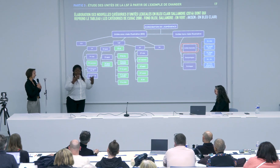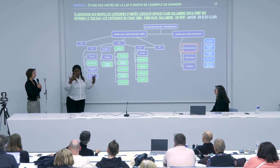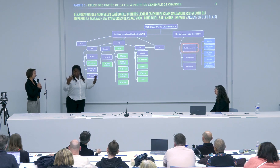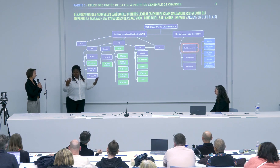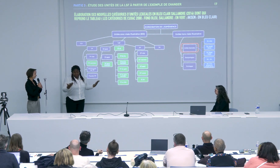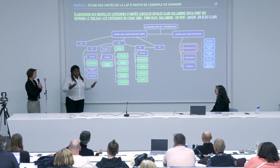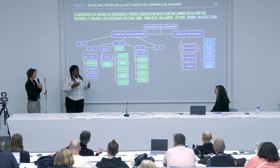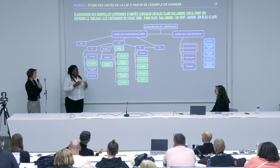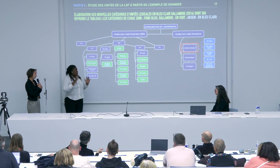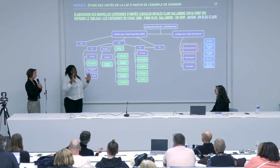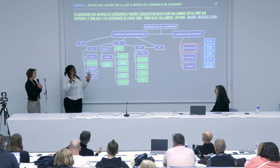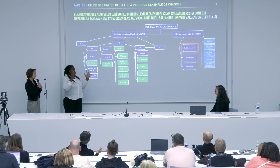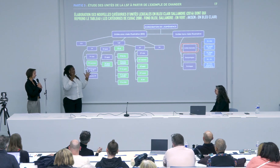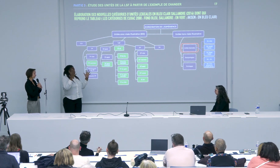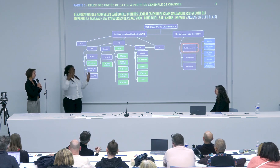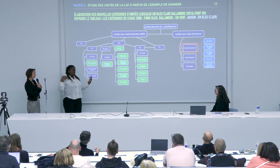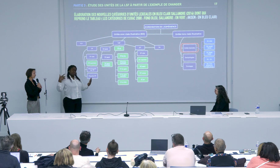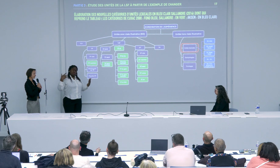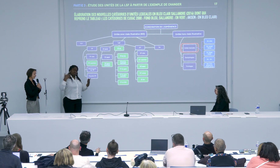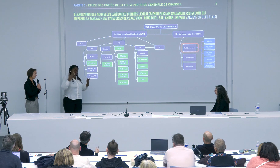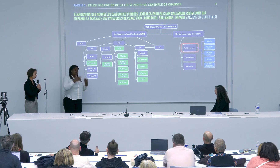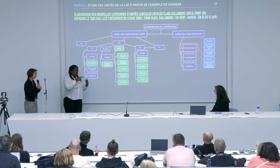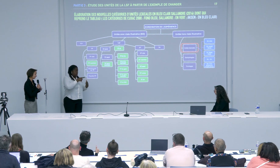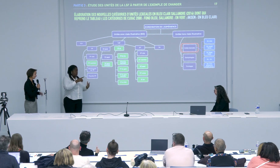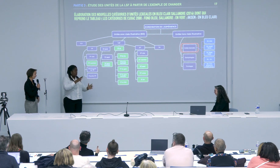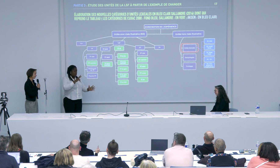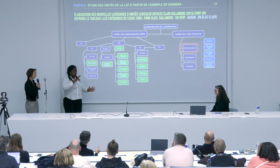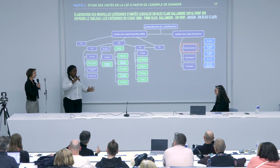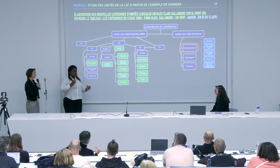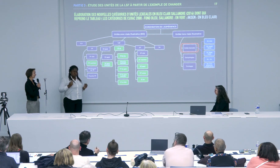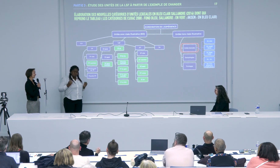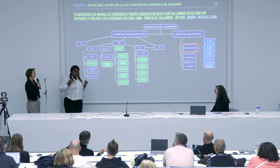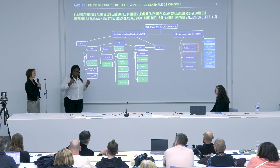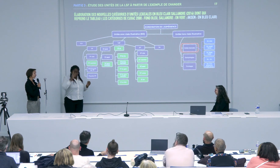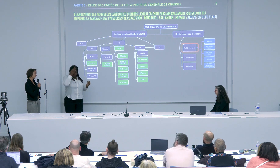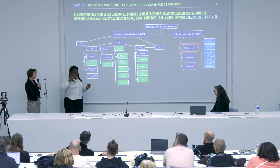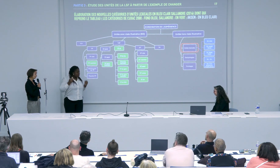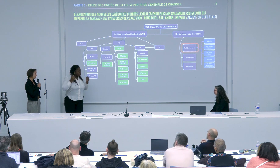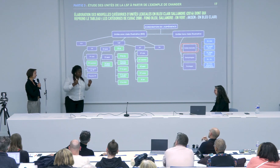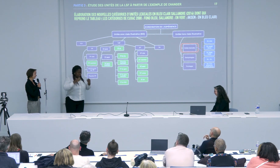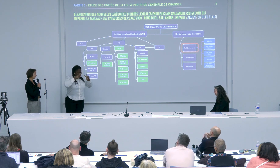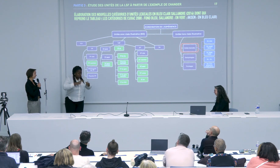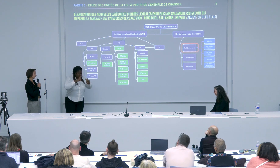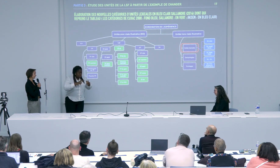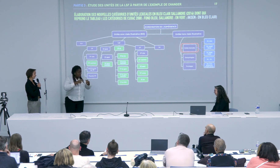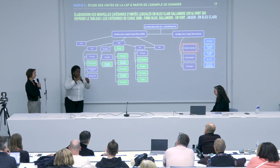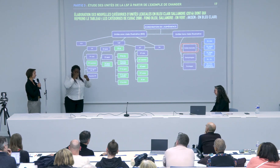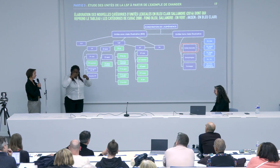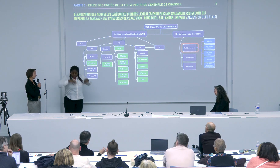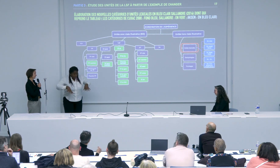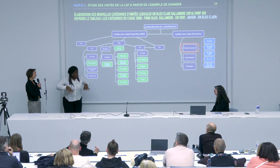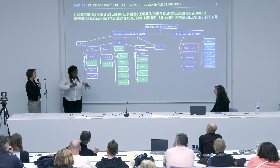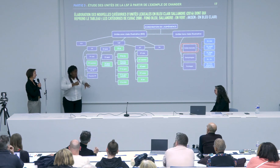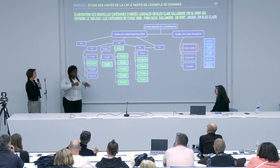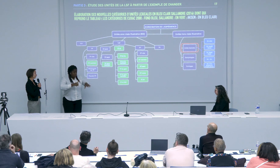bravo pour tout ça bravo d'avoir osé entamer cette recherche d'avoir tenu aussi c'est une deuxième